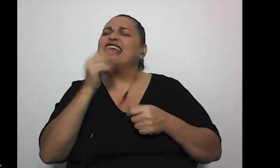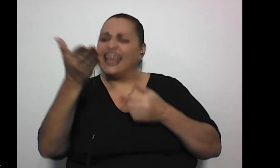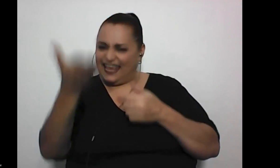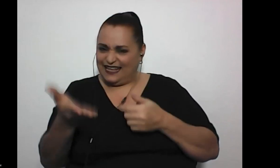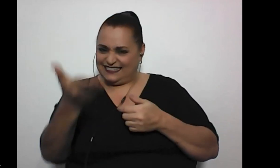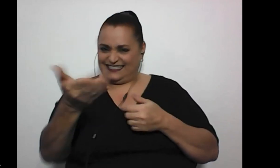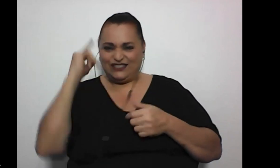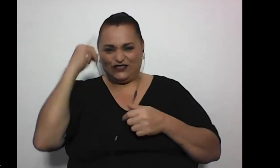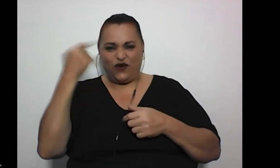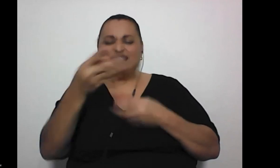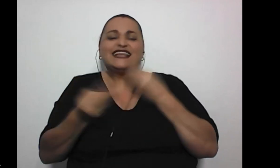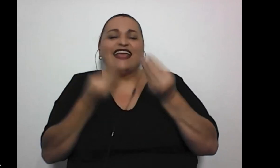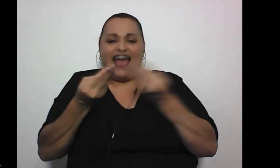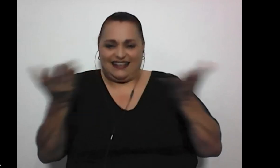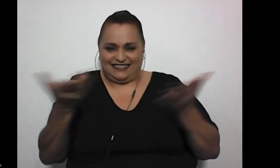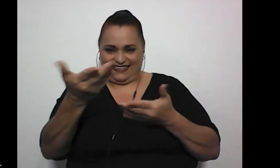Leiva y qué hace?